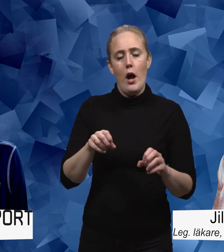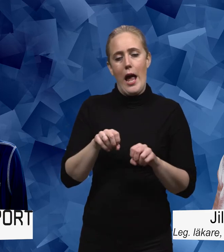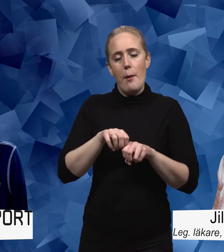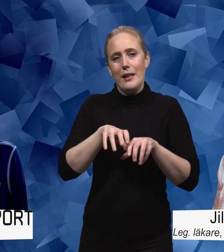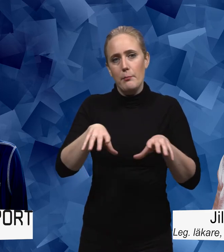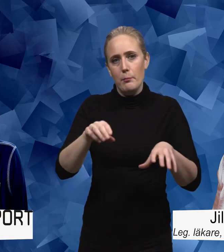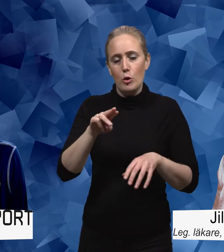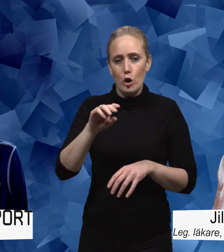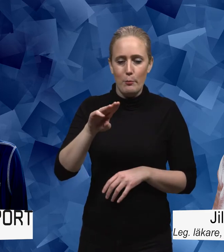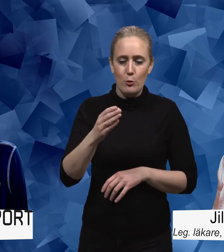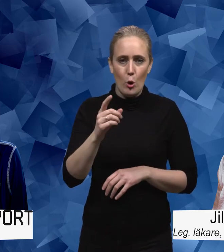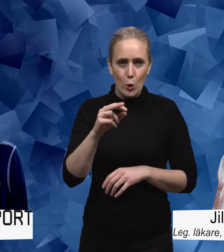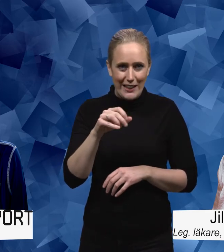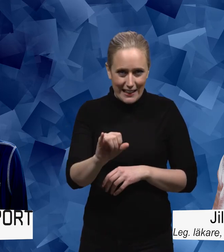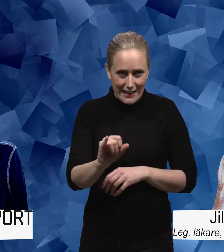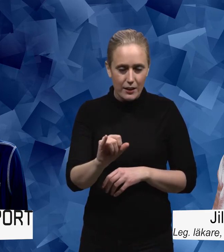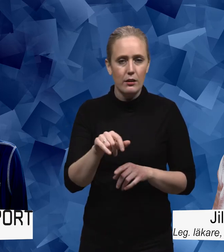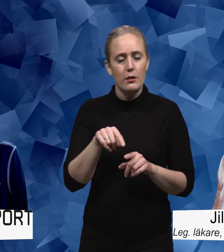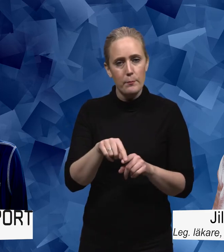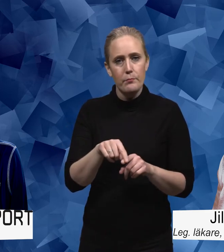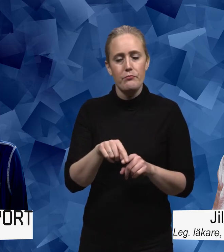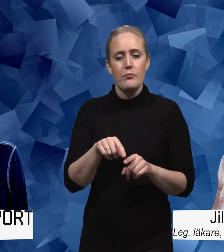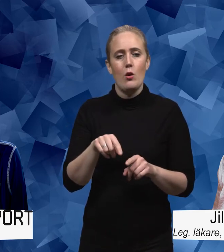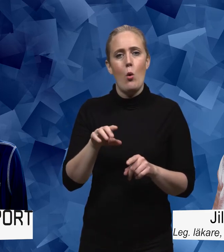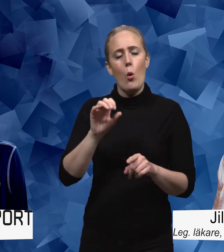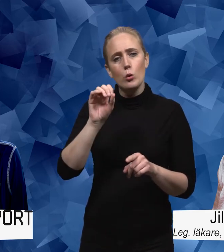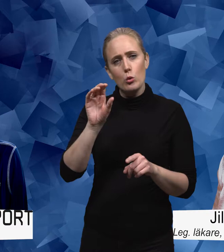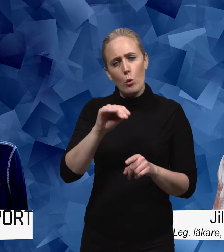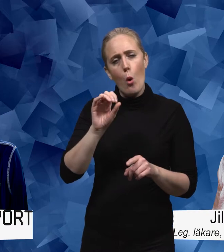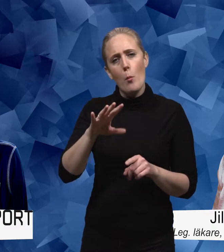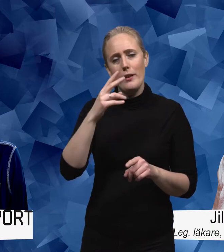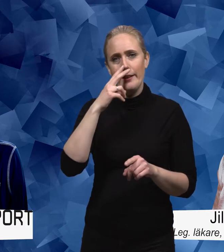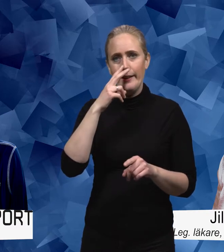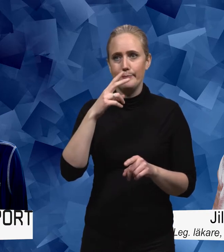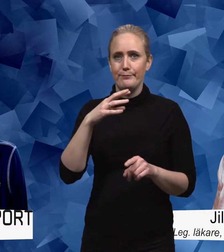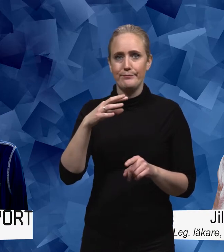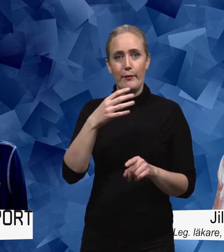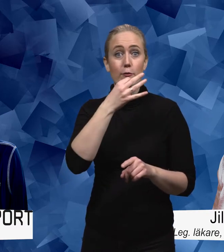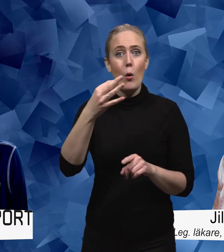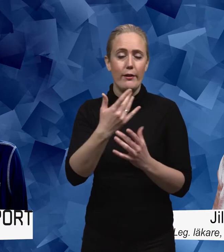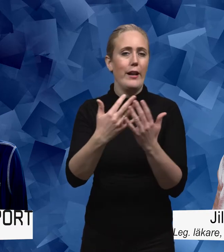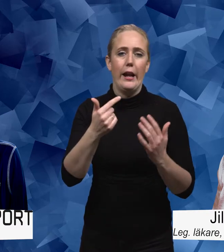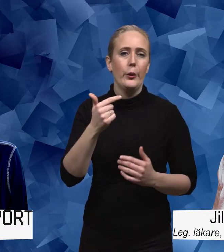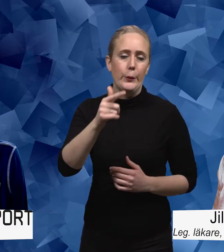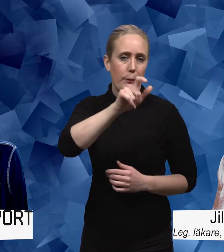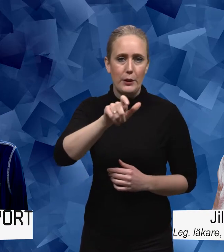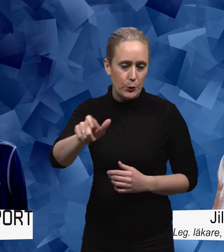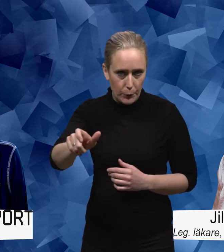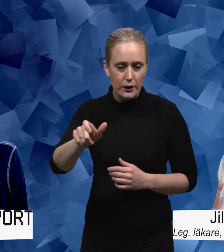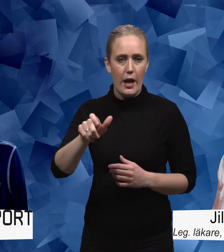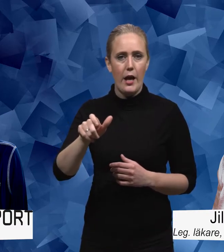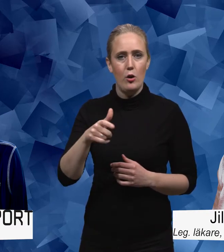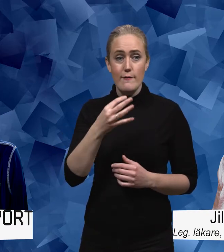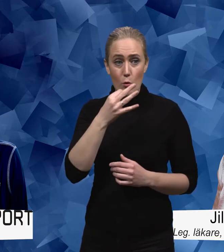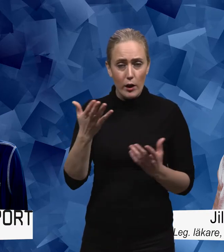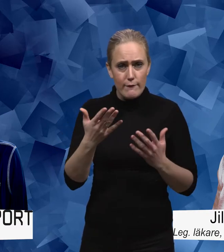epidemiologi. Och då kan man se att om man då frågar många tusen personer vad de gör